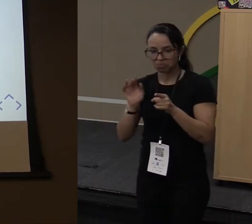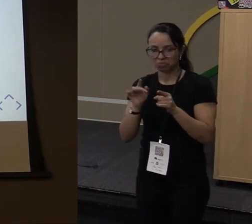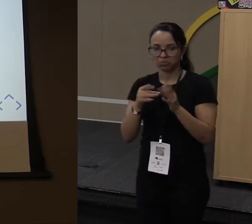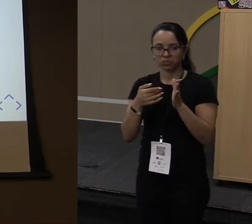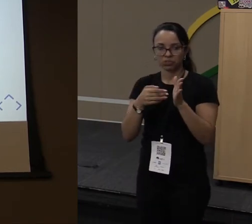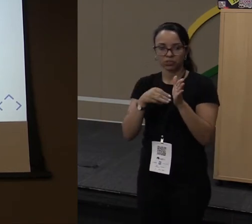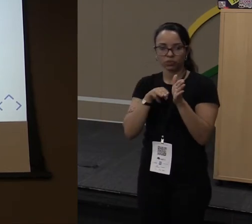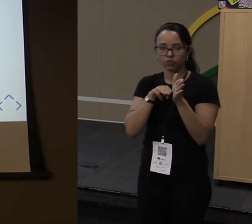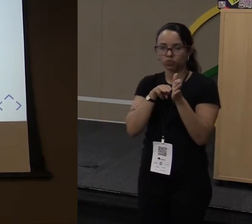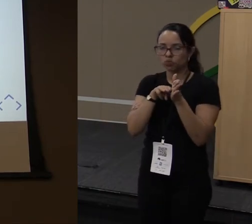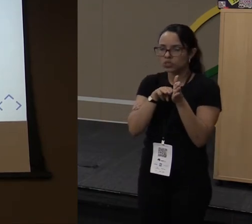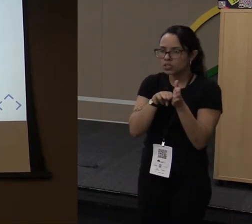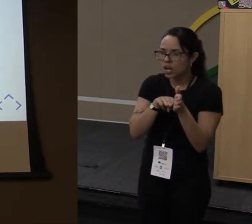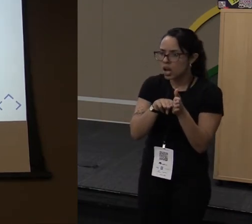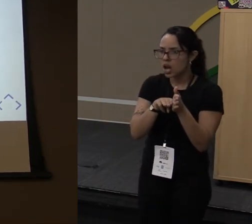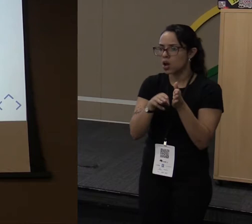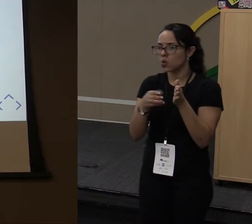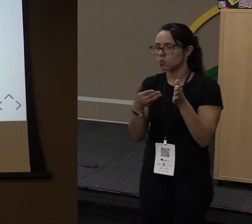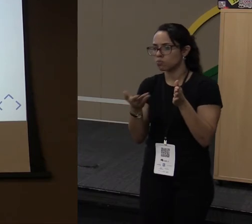Funções são...